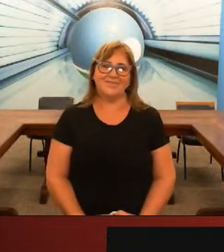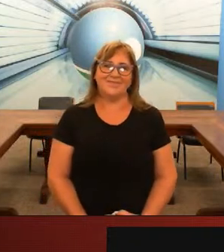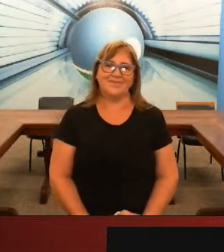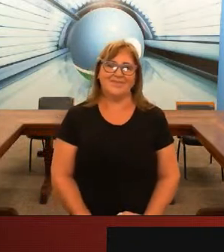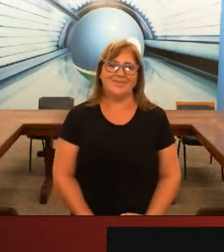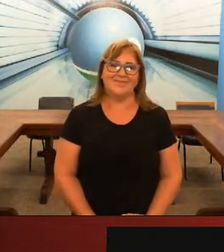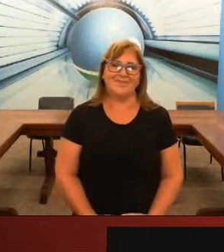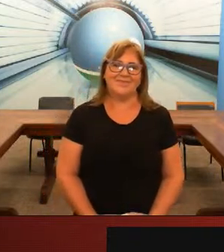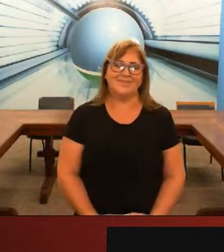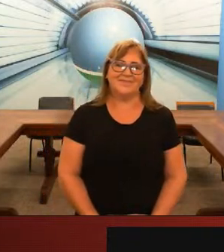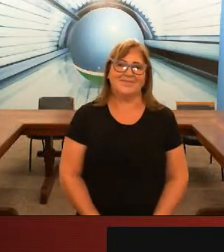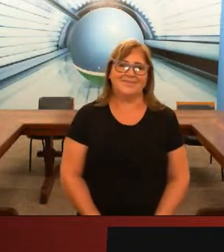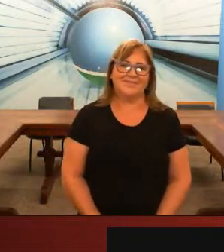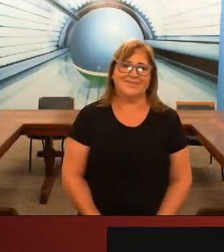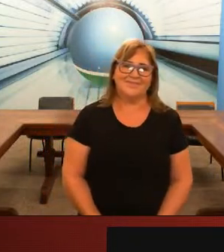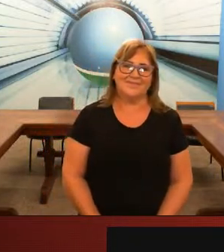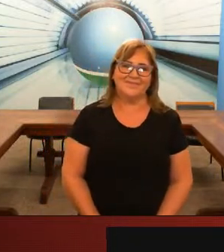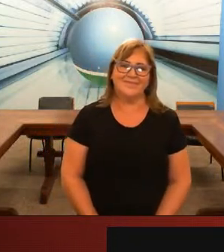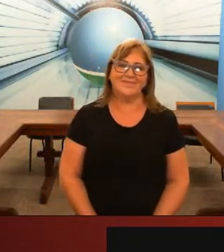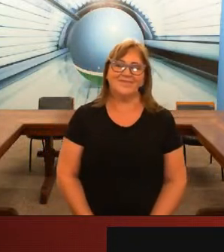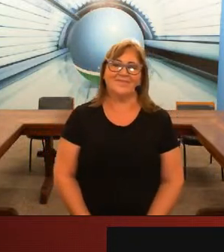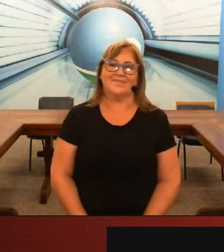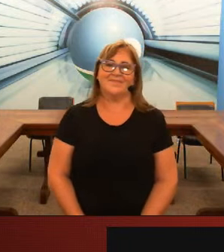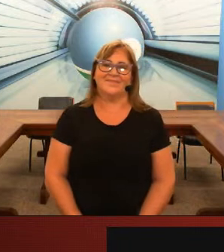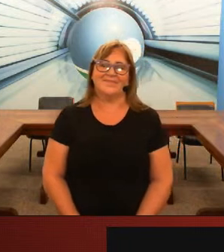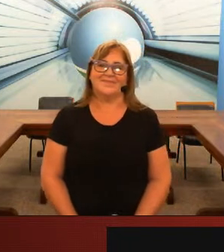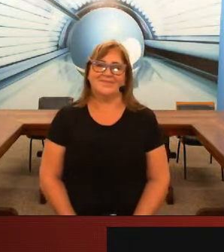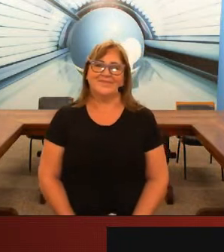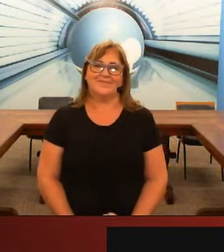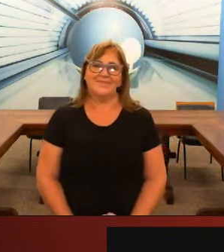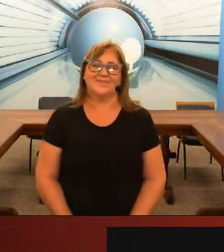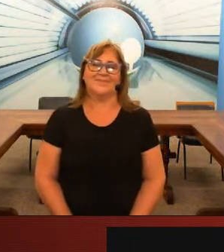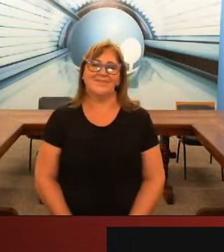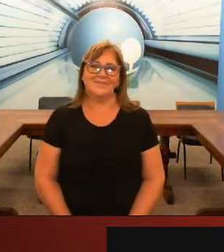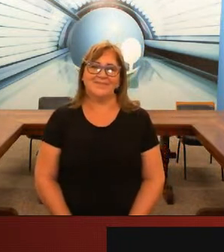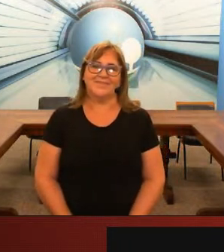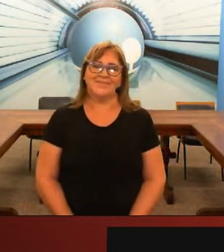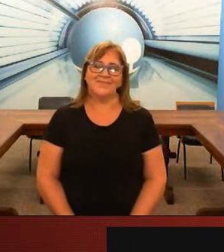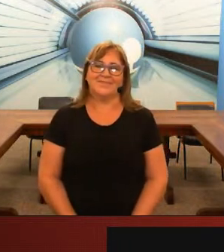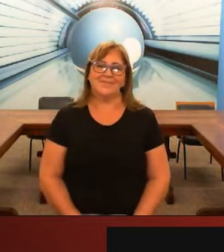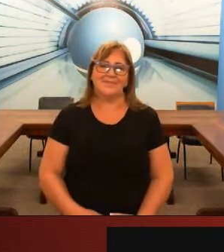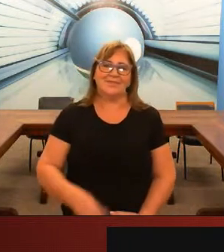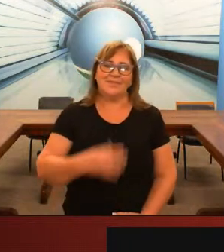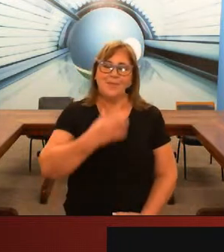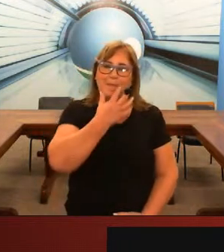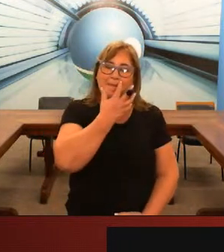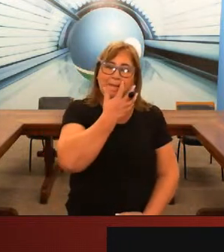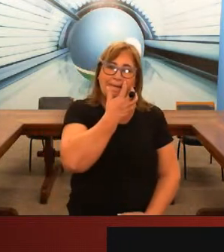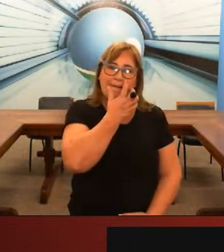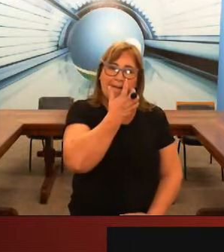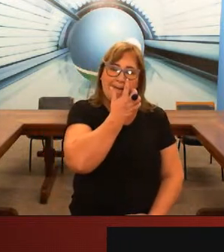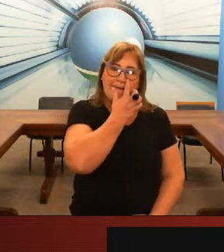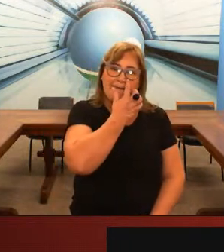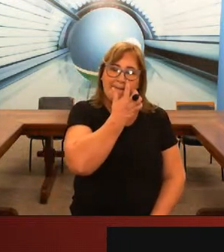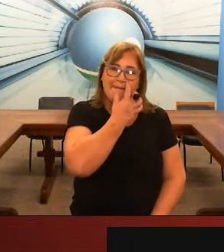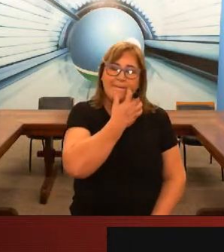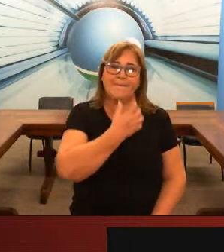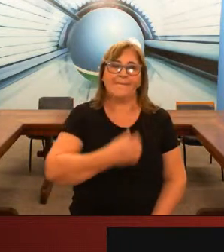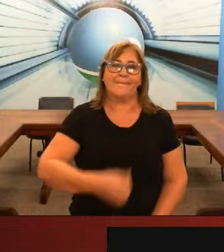como tem em Santa Catarina como tem em São Paulo eu visitei alguns lugares Santa Catarina